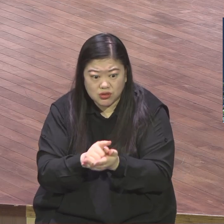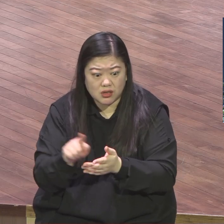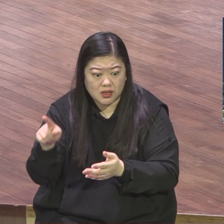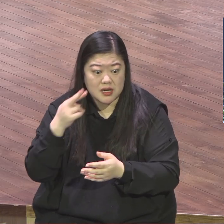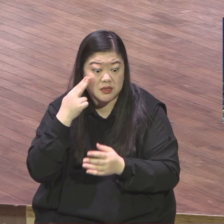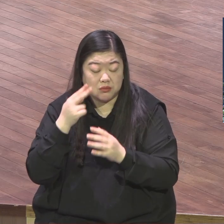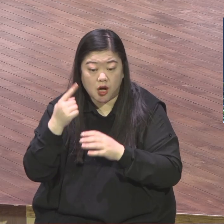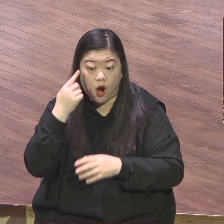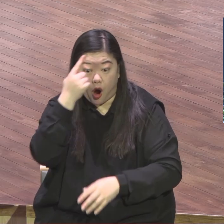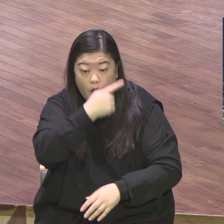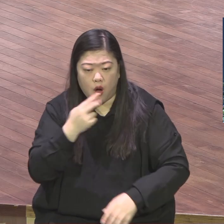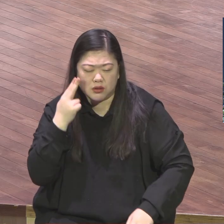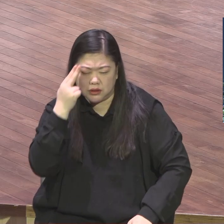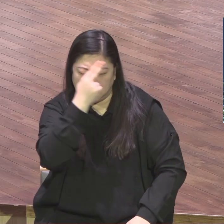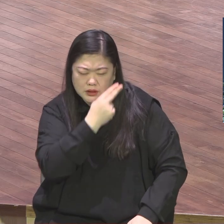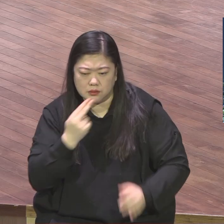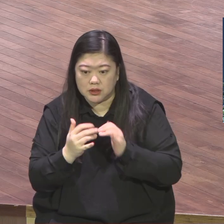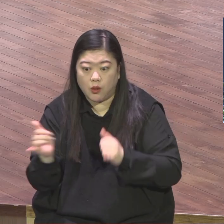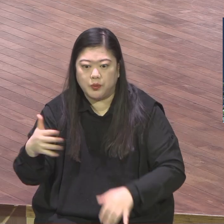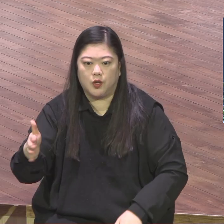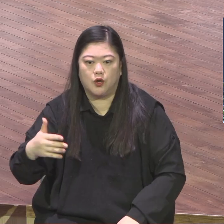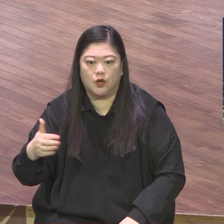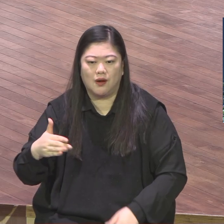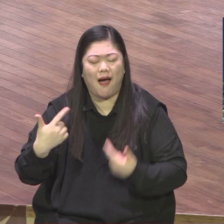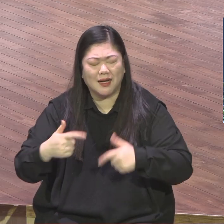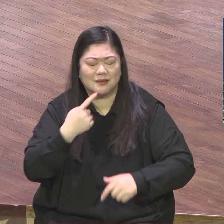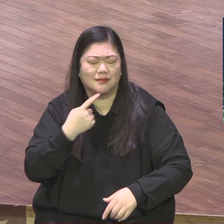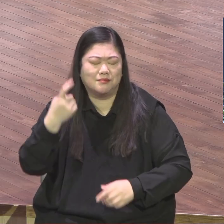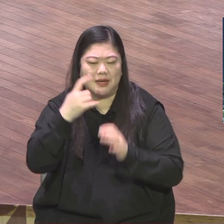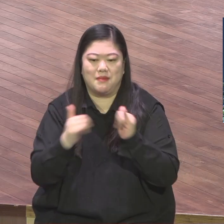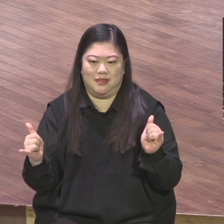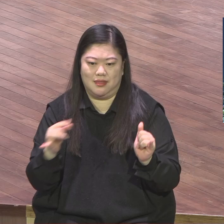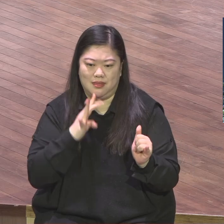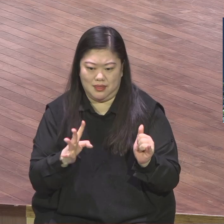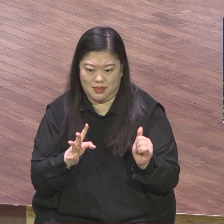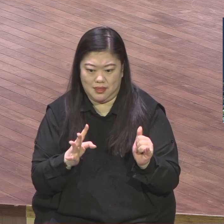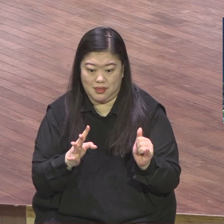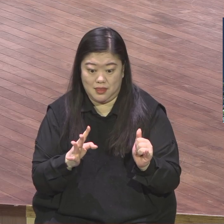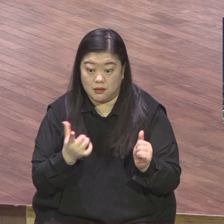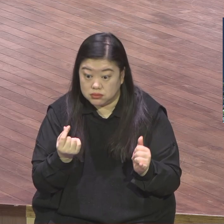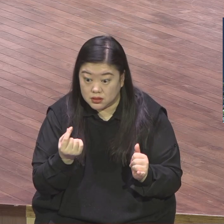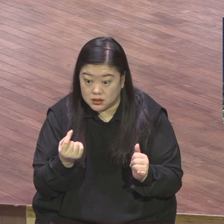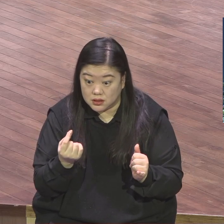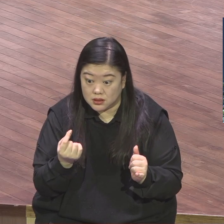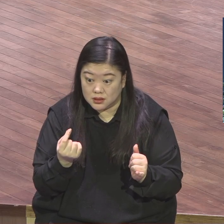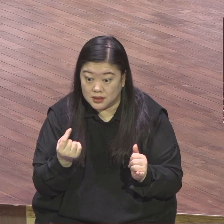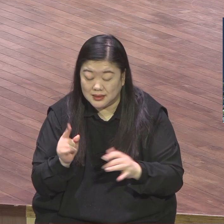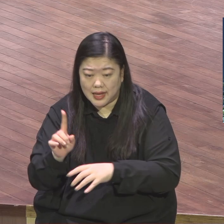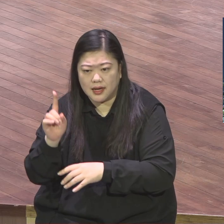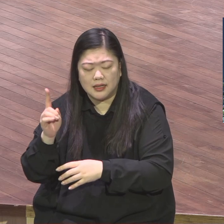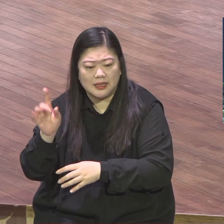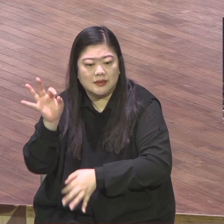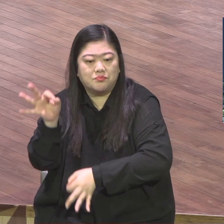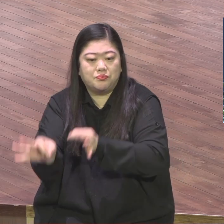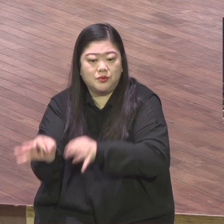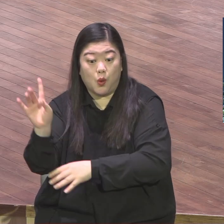스포츠든 간에 더더구나 프로야구 한 명도 없었어요 그런데 그 당시 브레클린 다저스